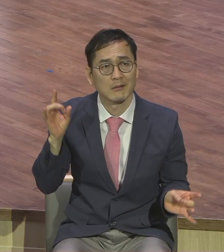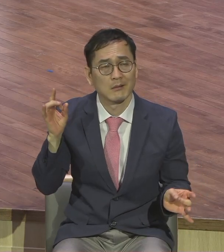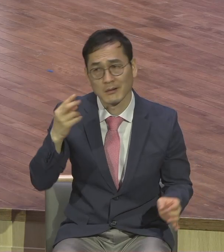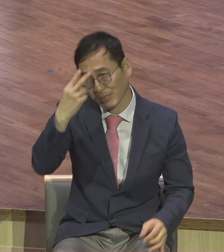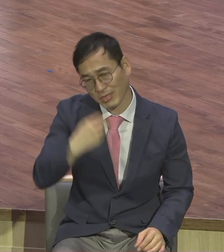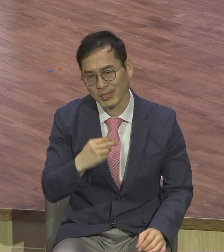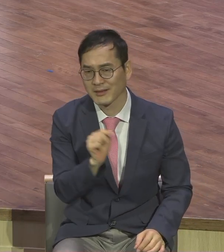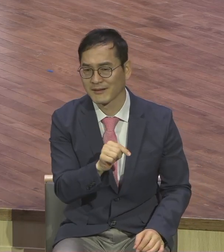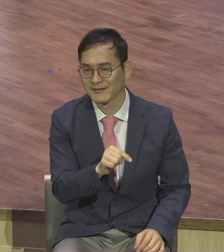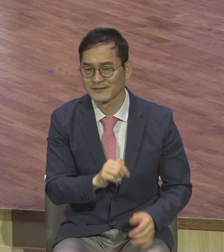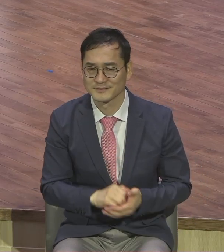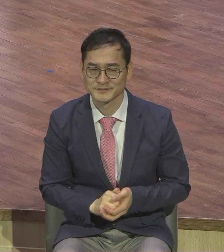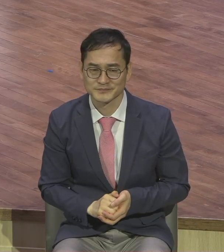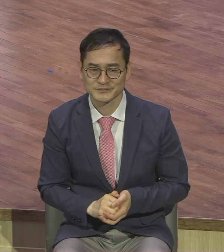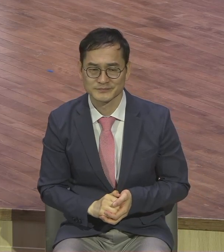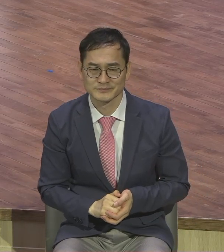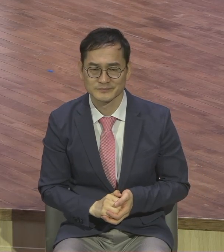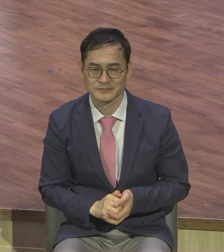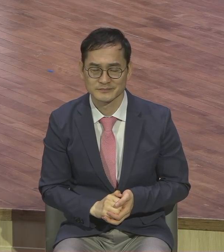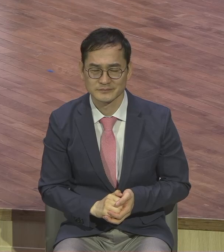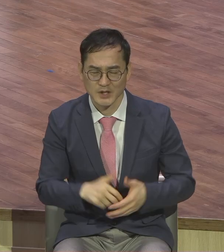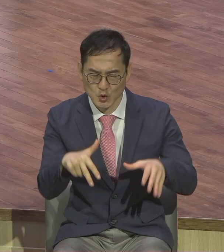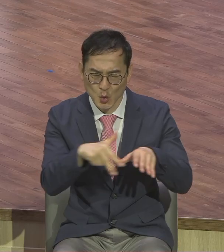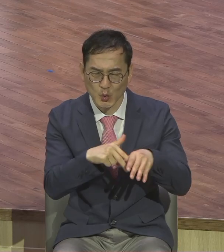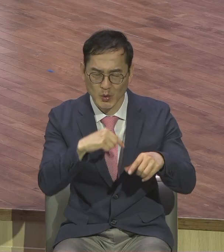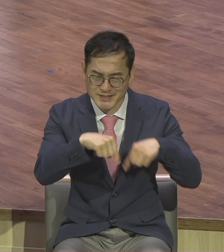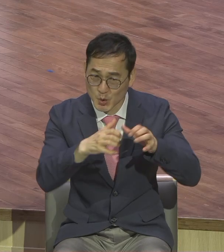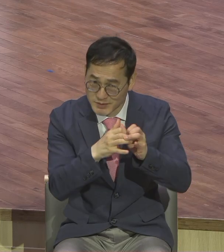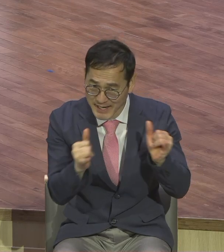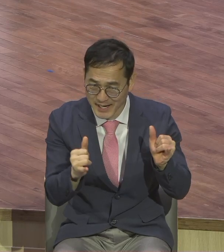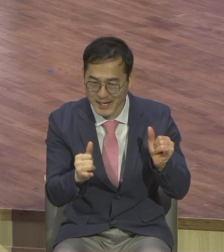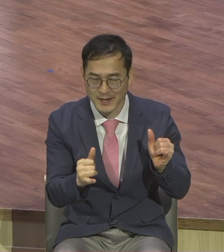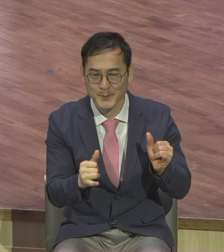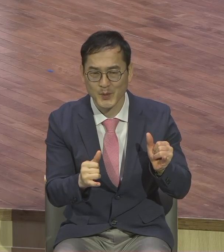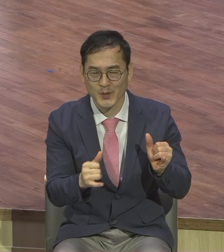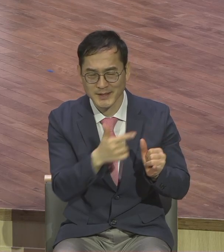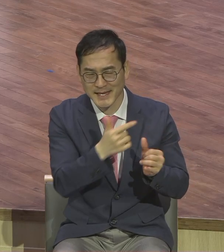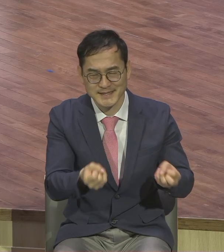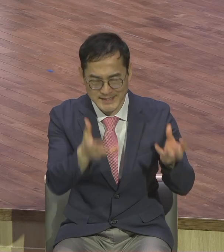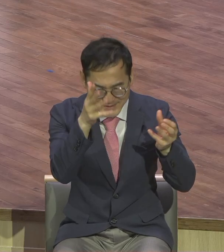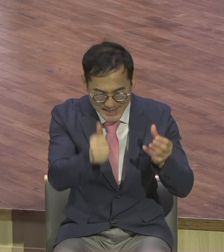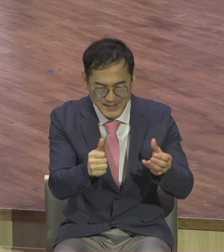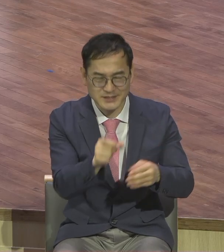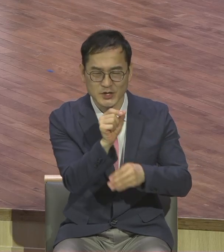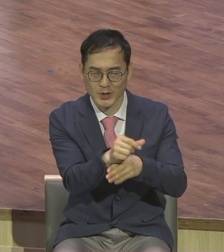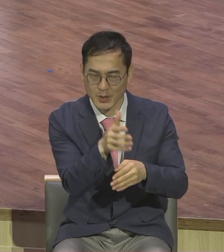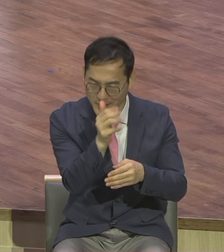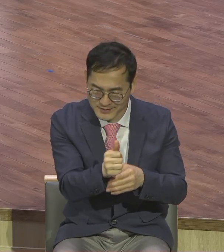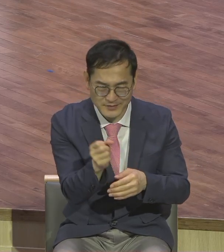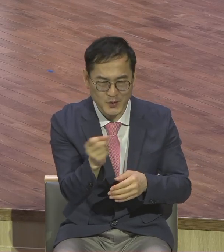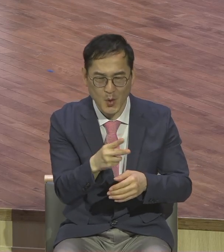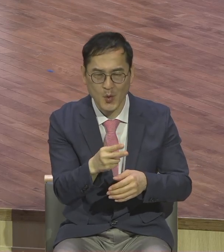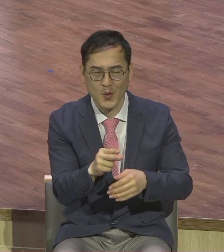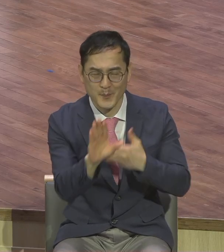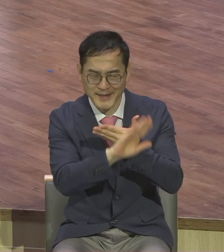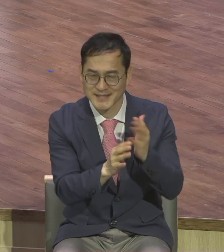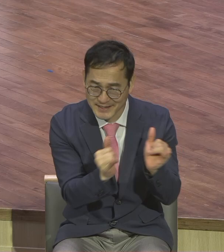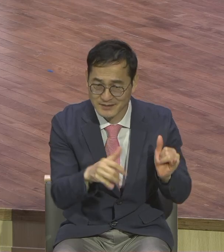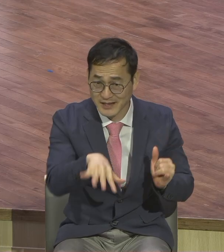지도자들 그야말로 대제상과 백성들, 장로들, 바르신들, 석유관들 전부 다 변화 명시에